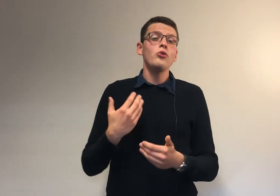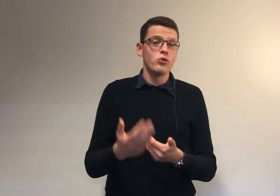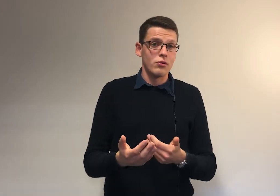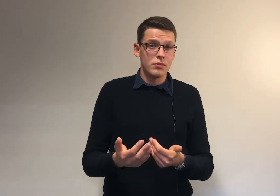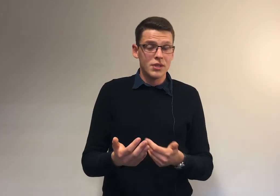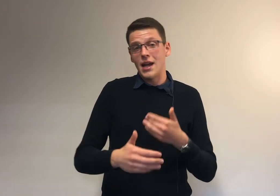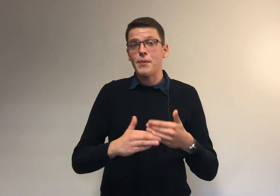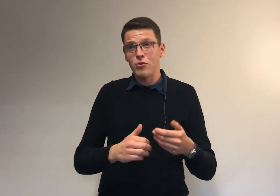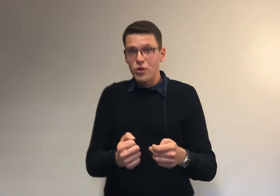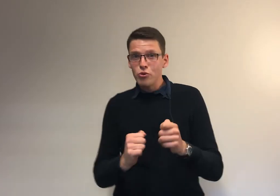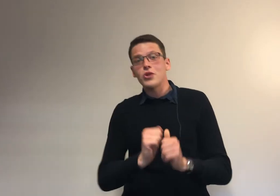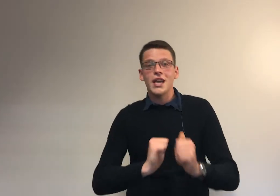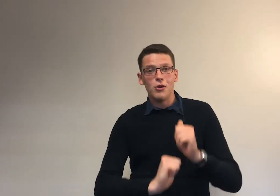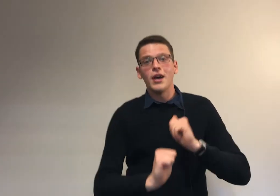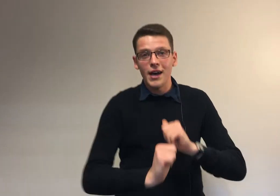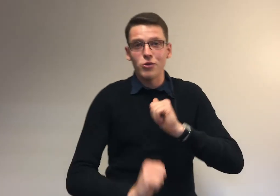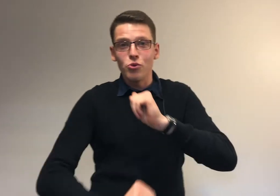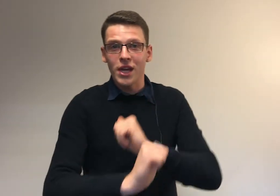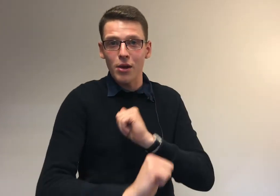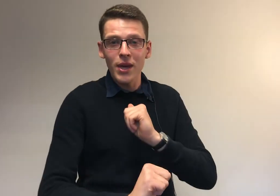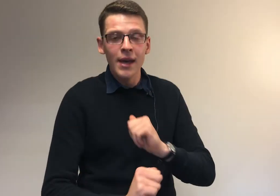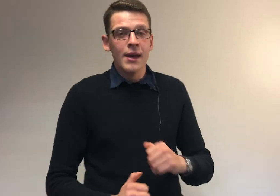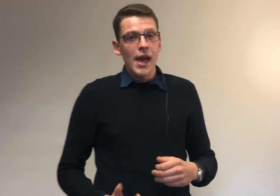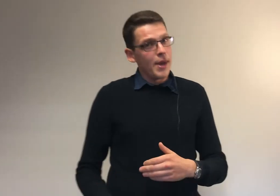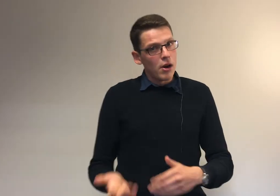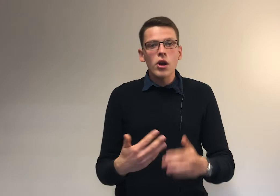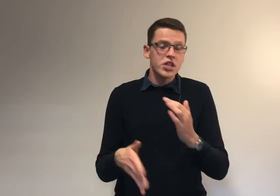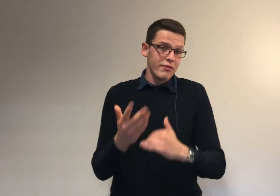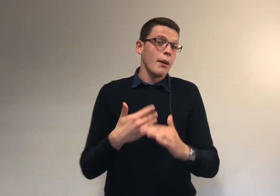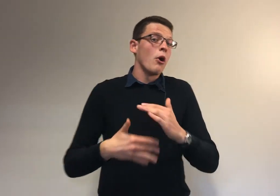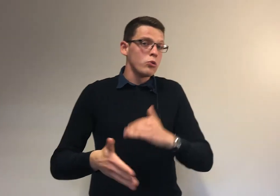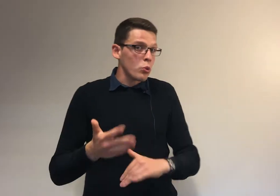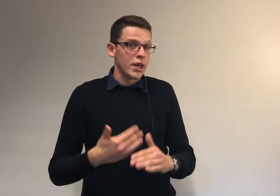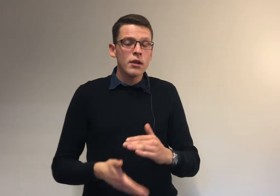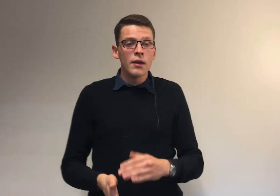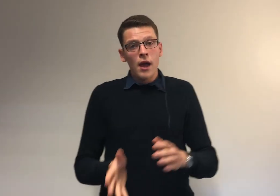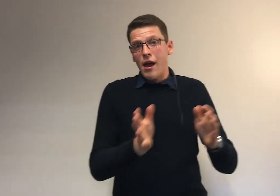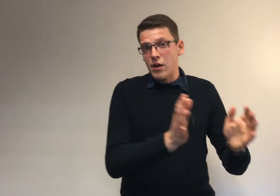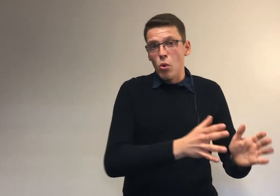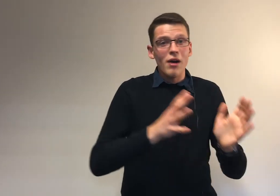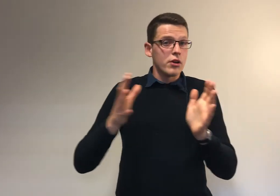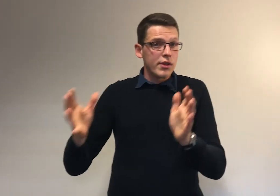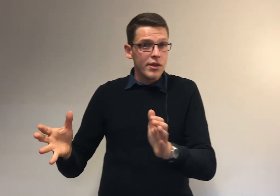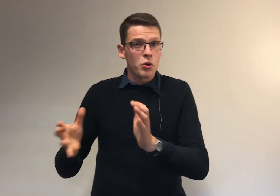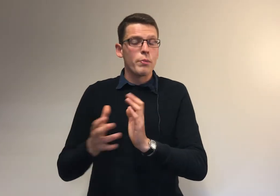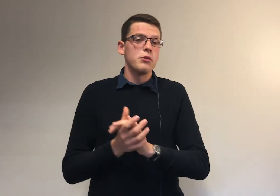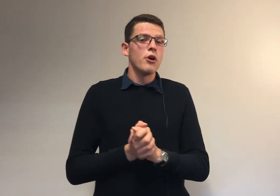de temps, si tu as l'impression d'être toujours derrière le train et que tu cours derrière lui, eh bien alors, là, je t'invite à prendre contact avec moi, avec le service d'accompagnement La